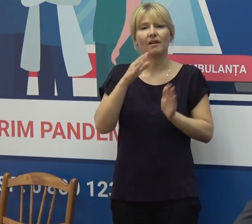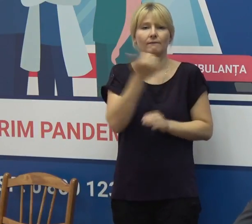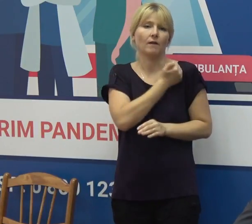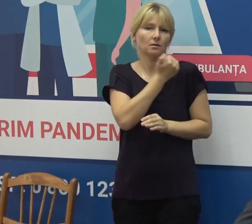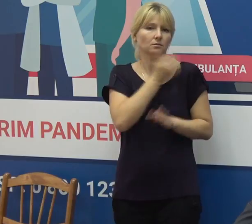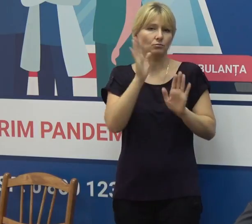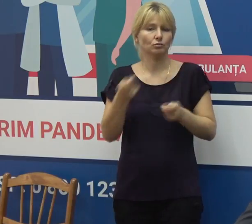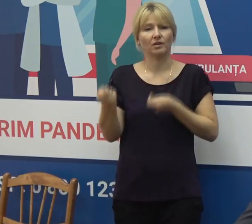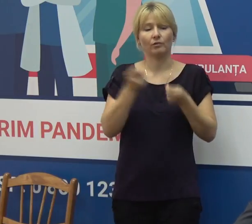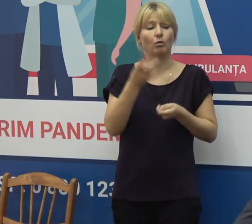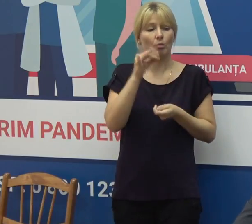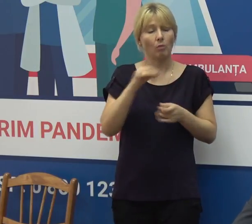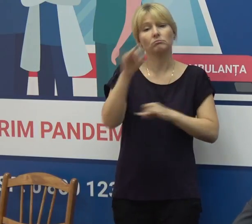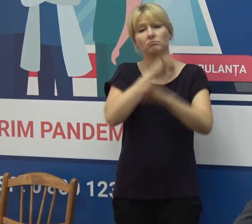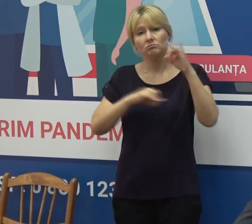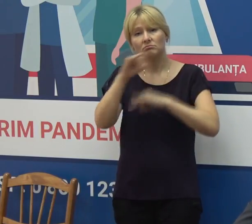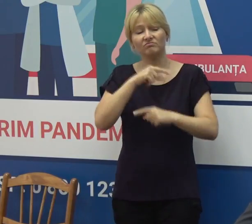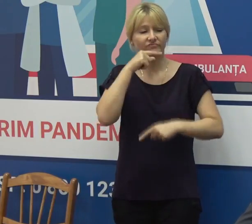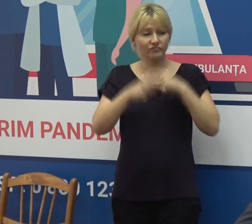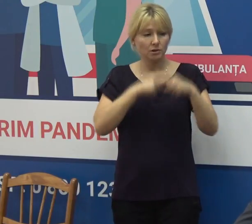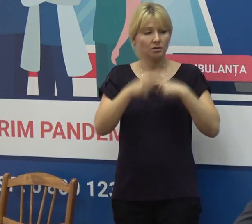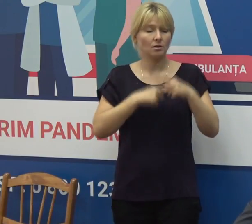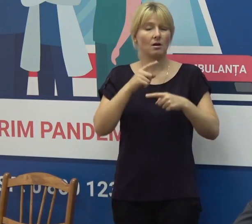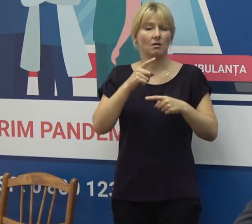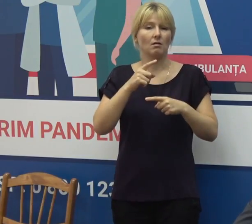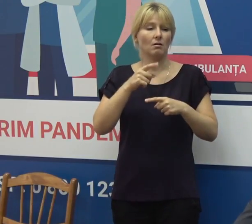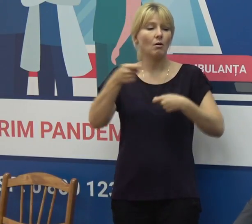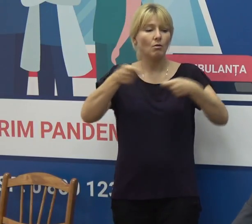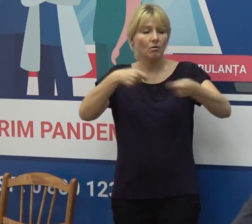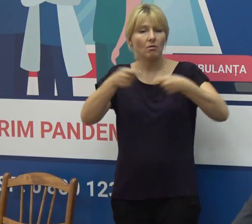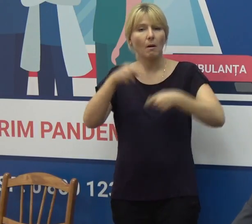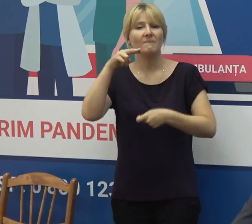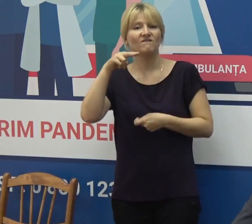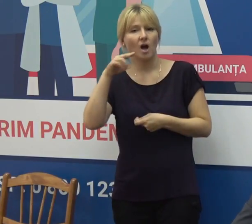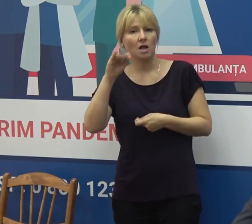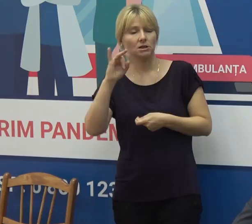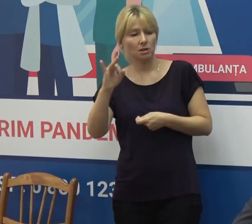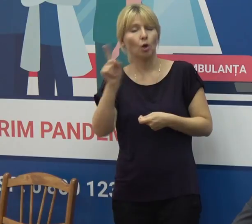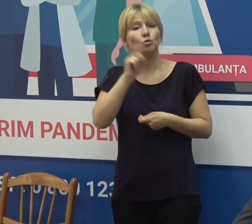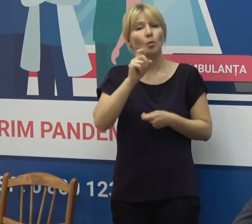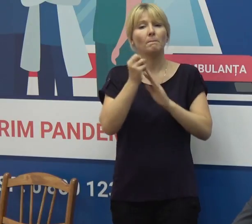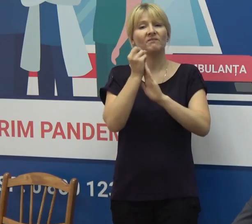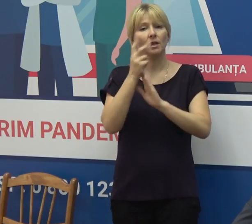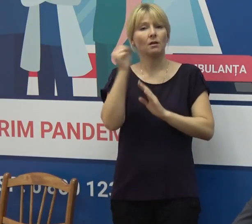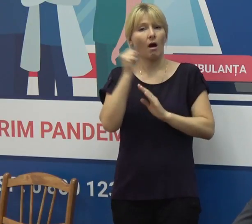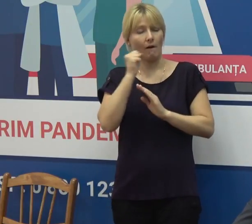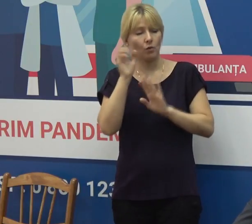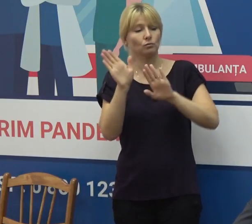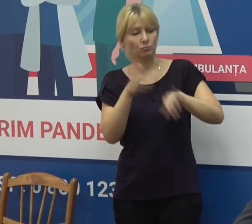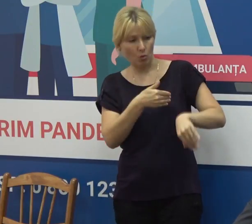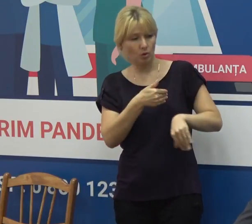Dar conform discuțiile permanente care le avem cu companie Pfizer, avem promosiunea că după data de 12 august,